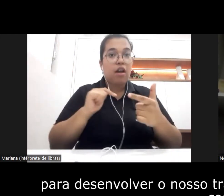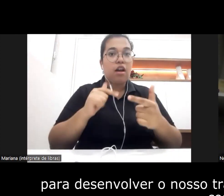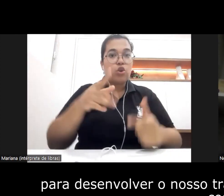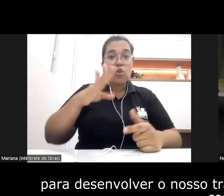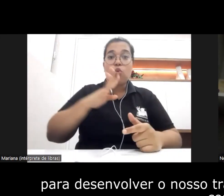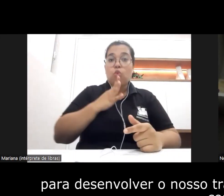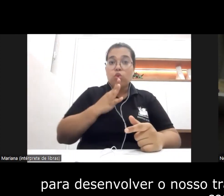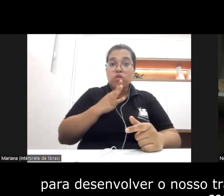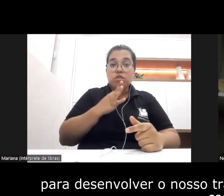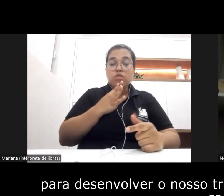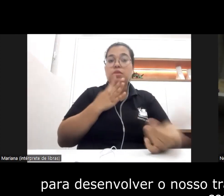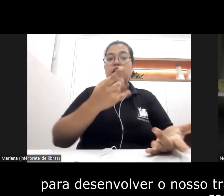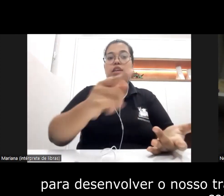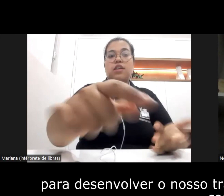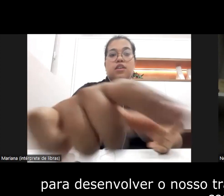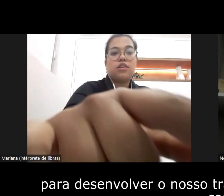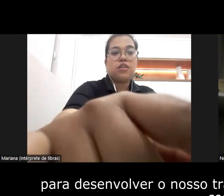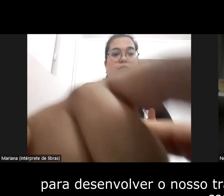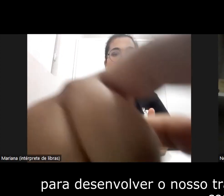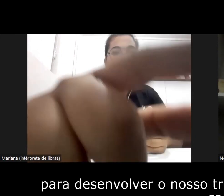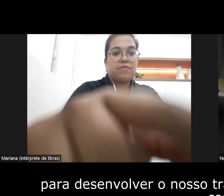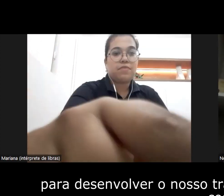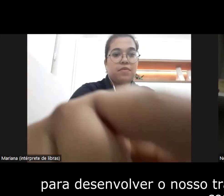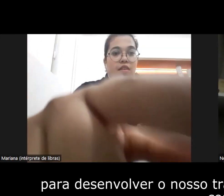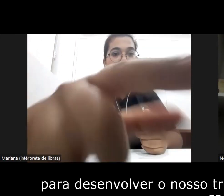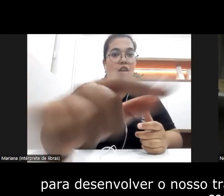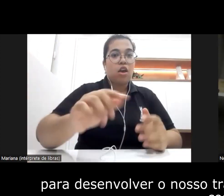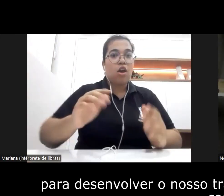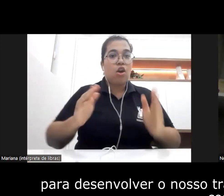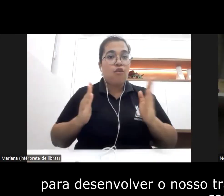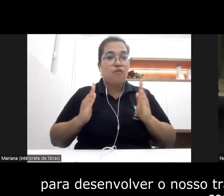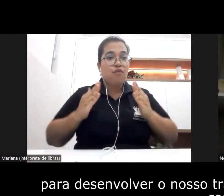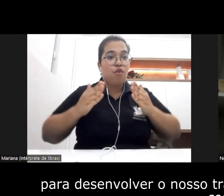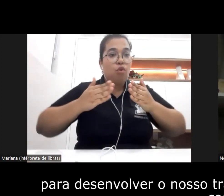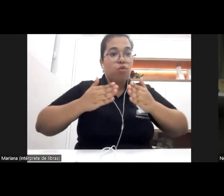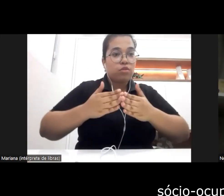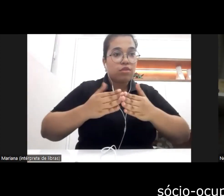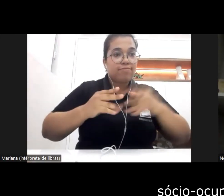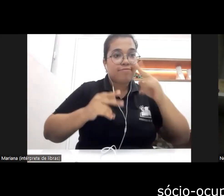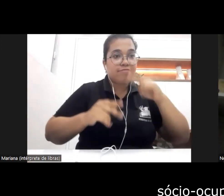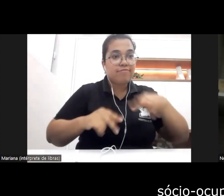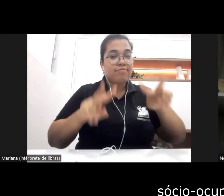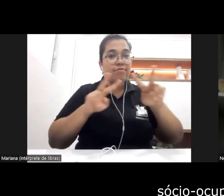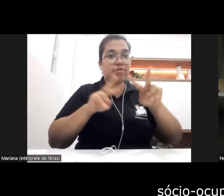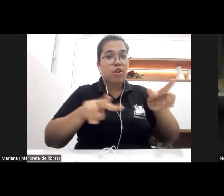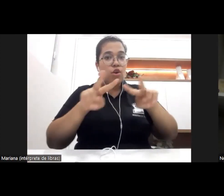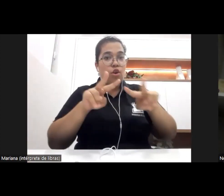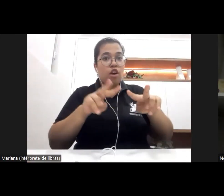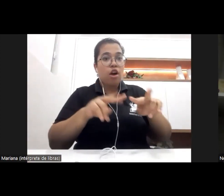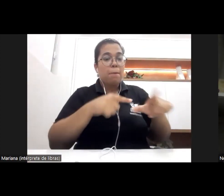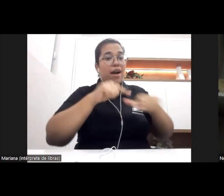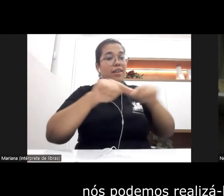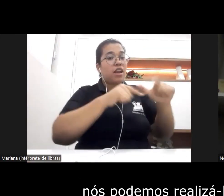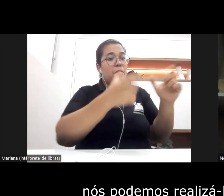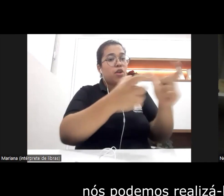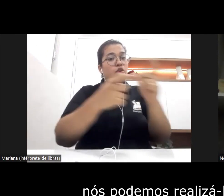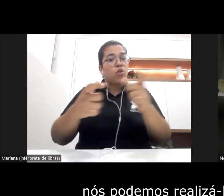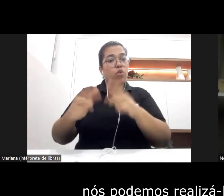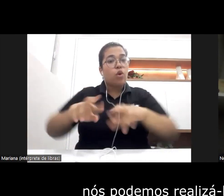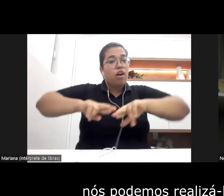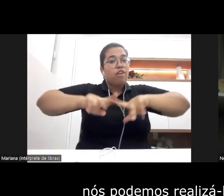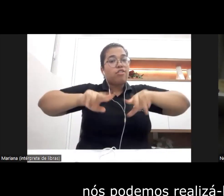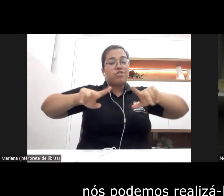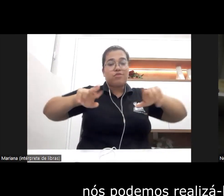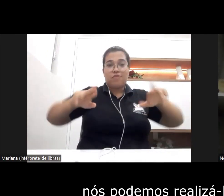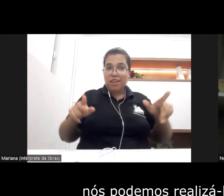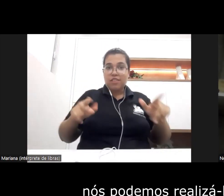para desenvolver o nosso trabalho em diferentes espaços socio-ocupacionais. Nós podemos